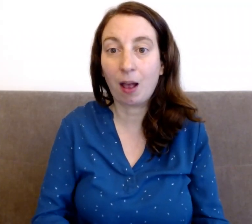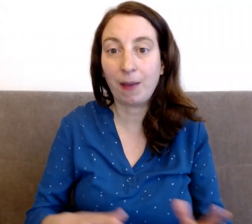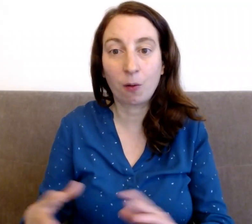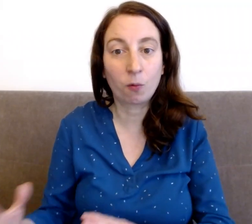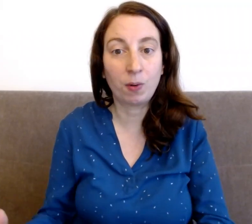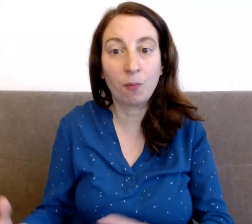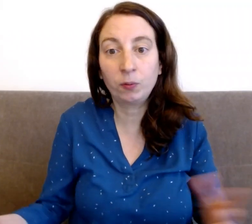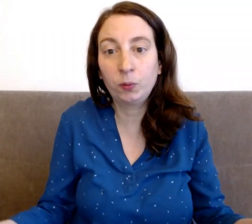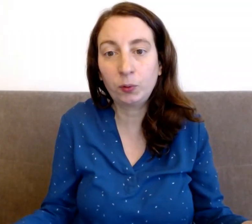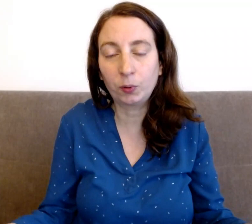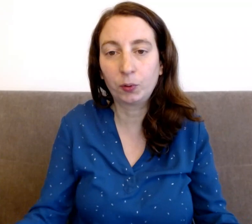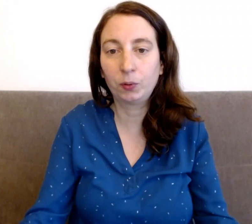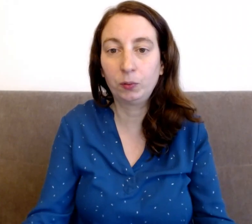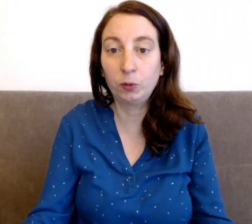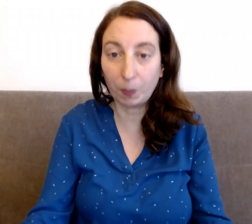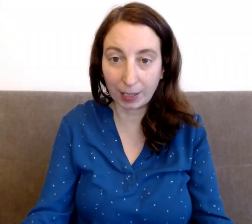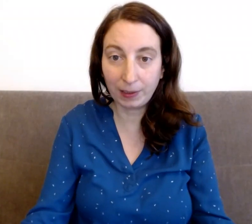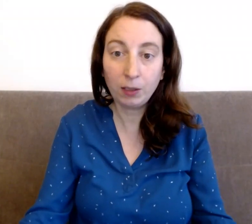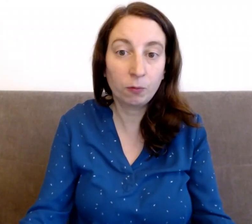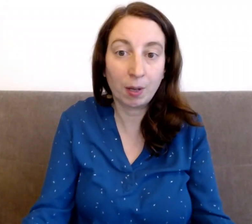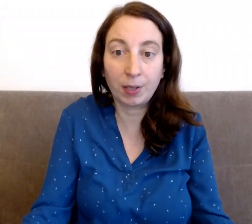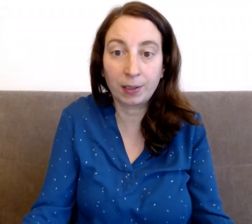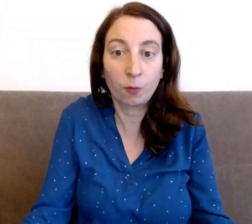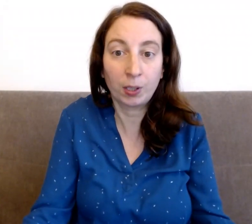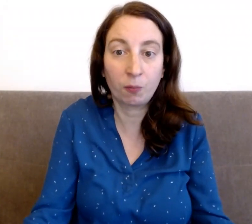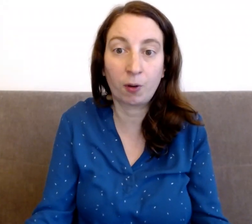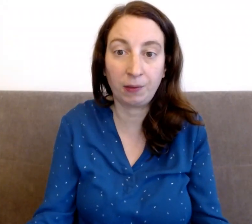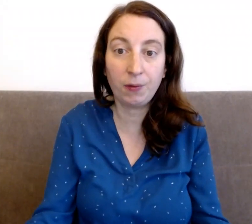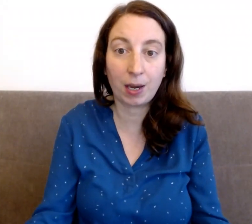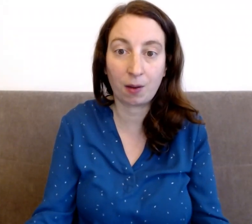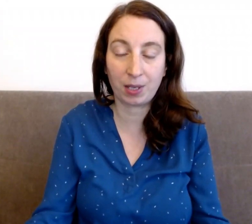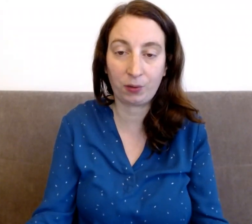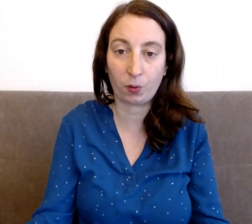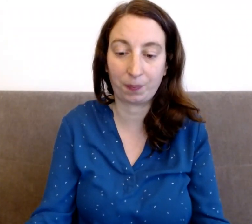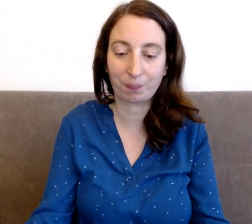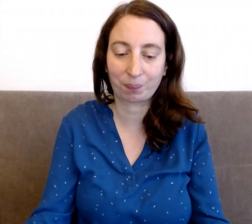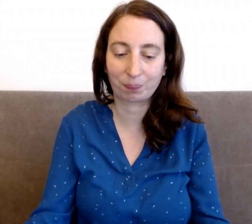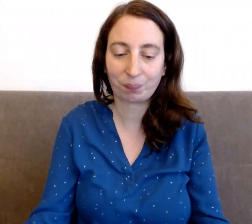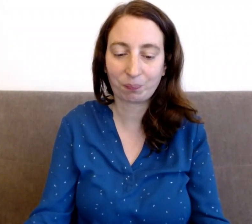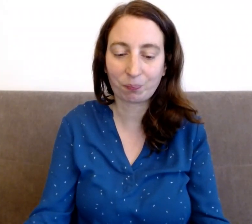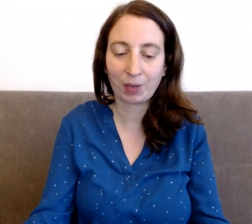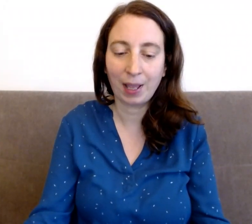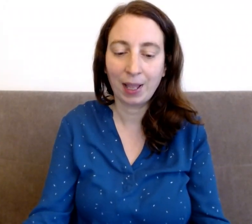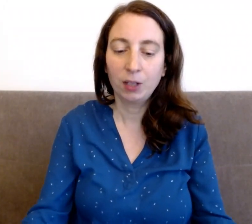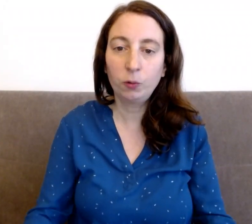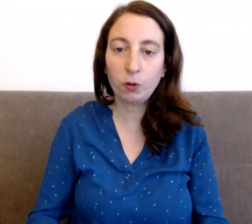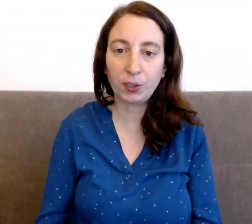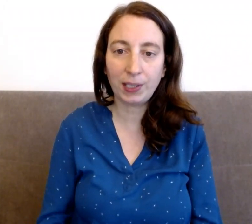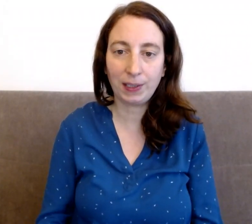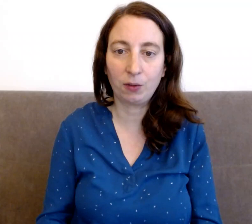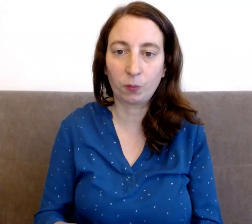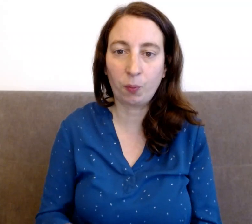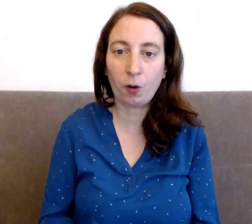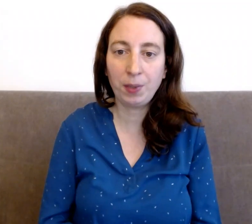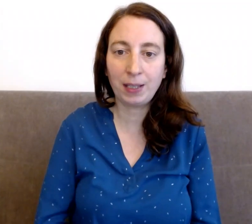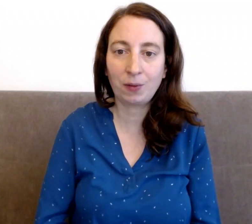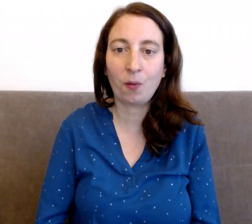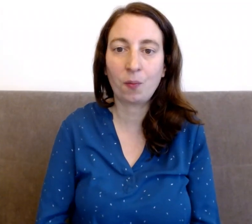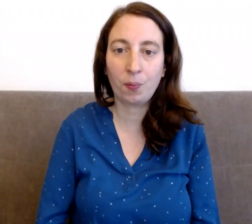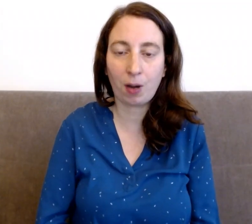faire en complément d'autres pratiques, ou même d'un accompagnement individuel, bien sûr. Toujours est-il, donc, premier temps pour la